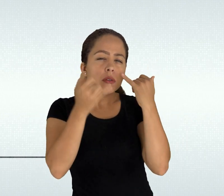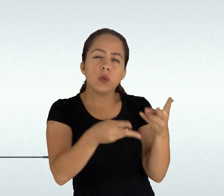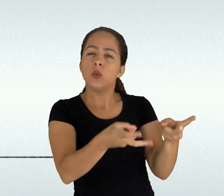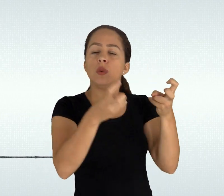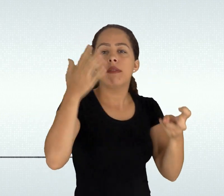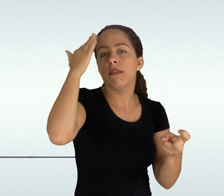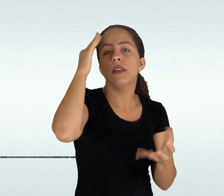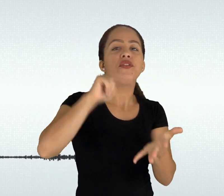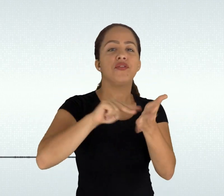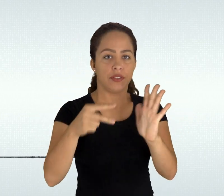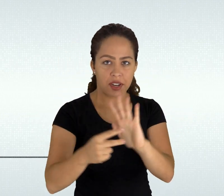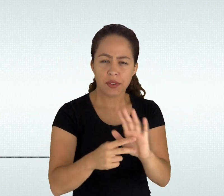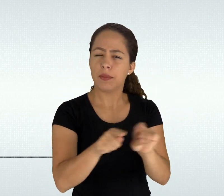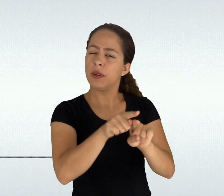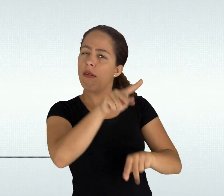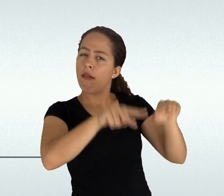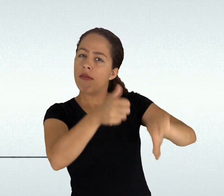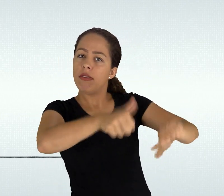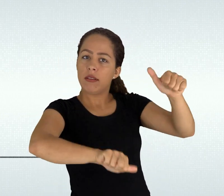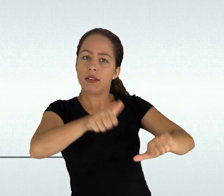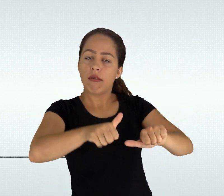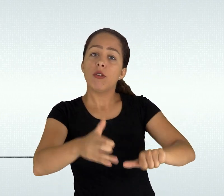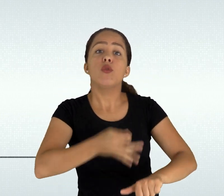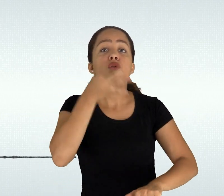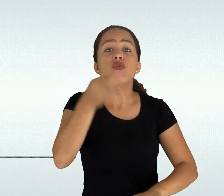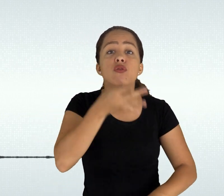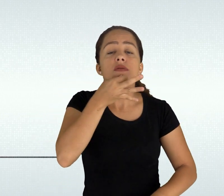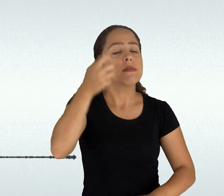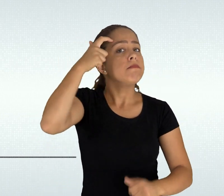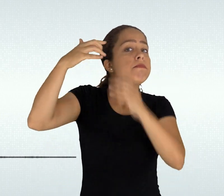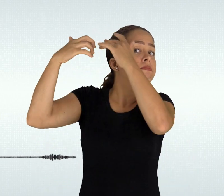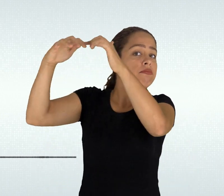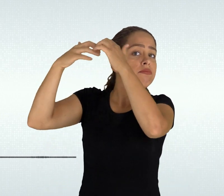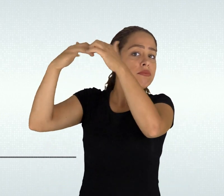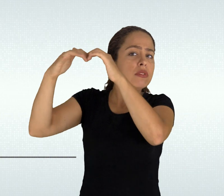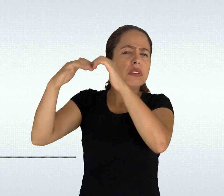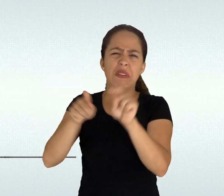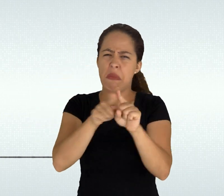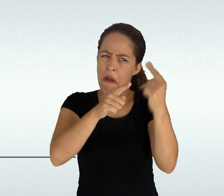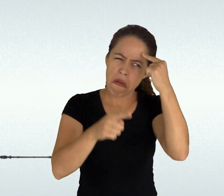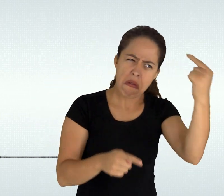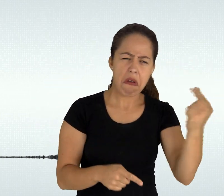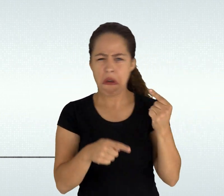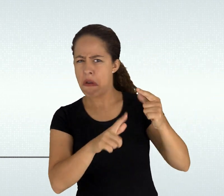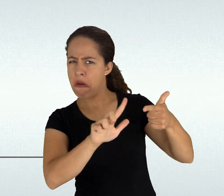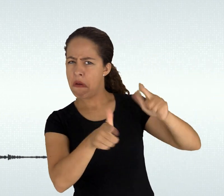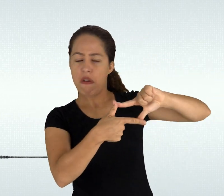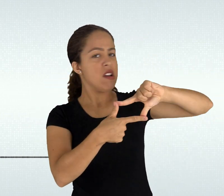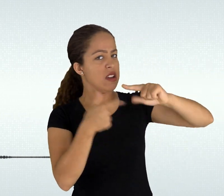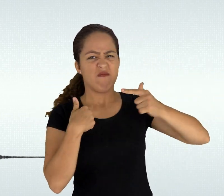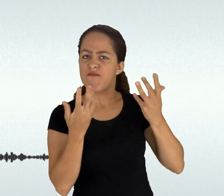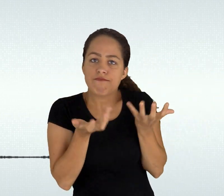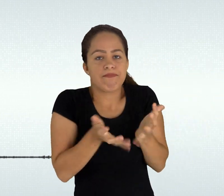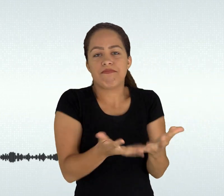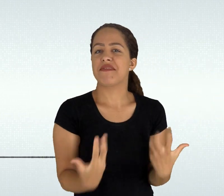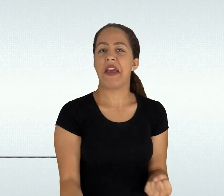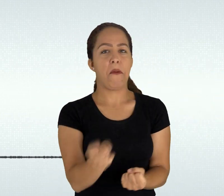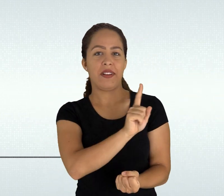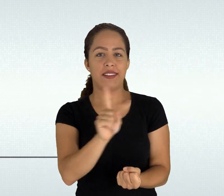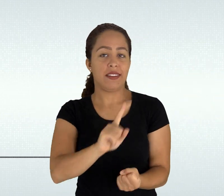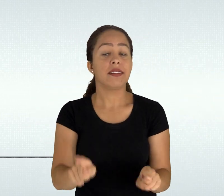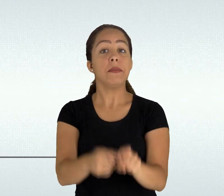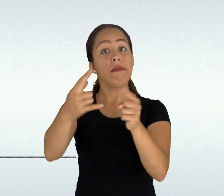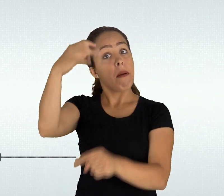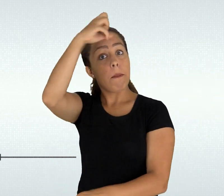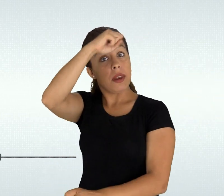da educação profissional cujo link está disponível no texto referente a este